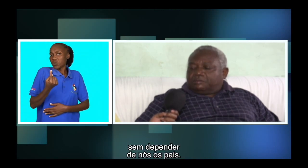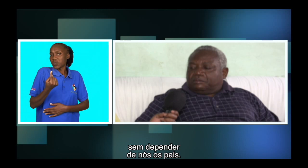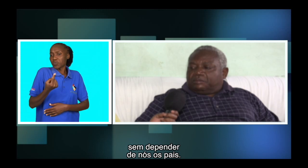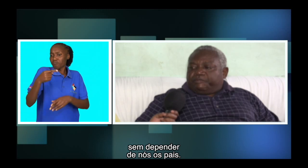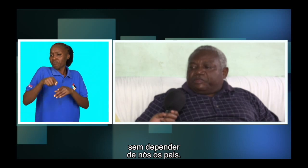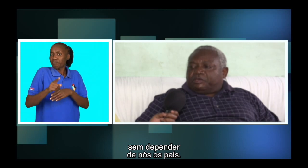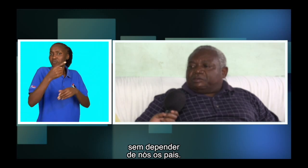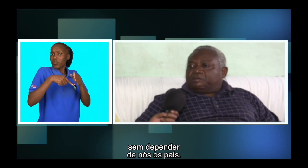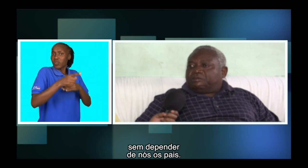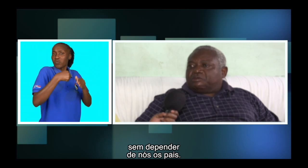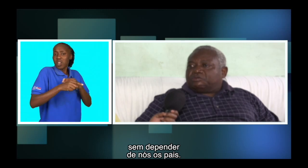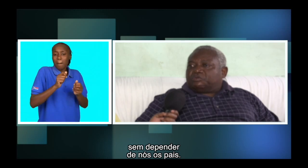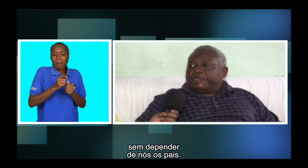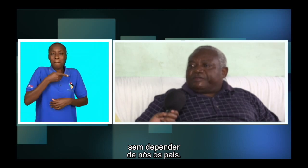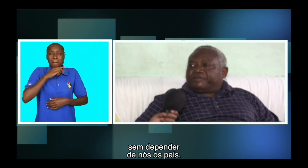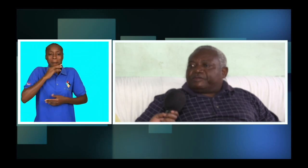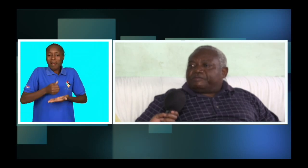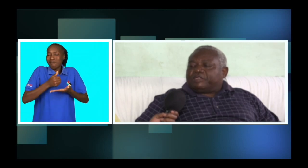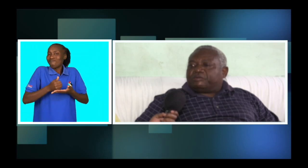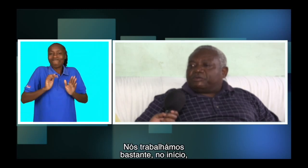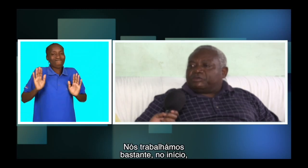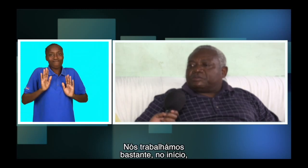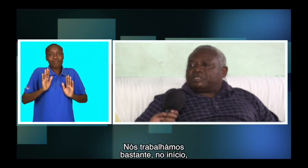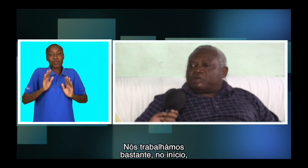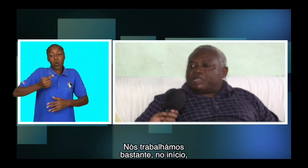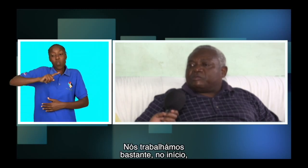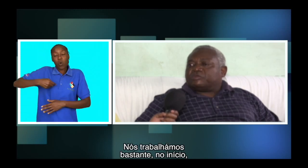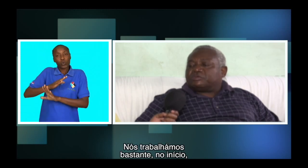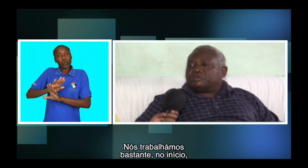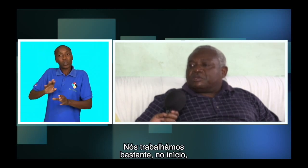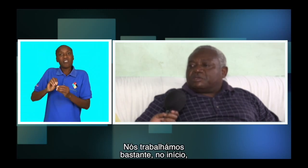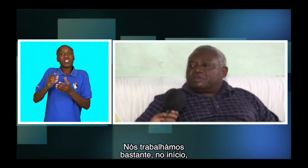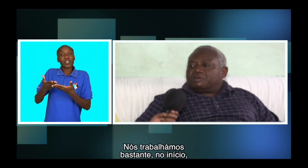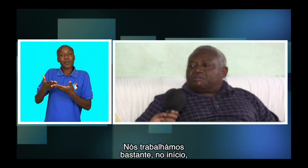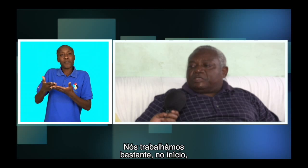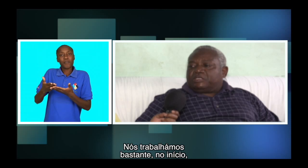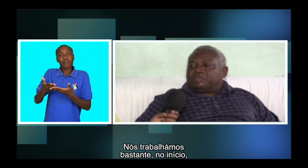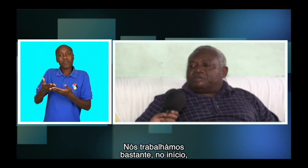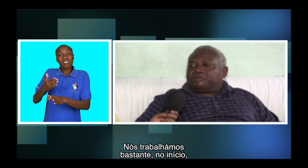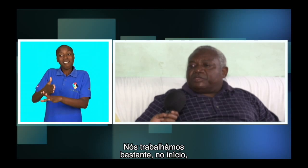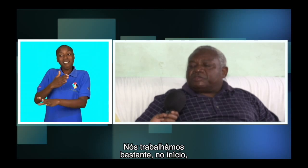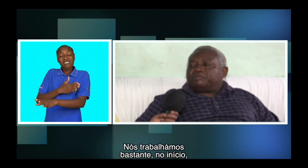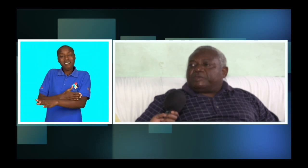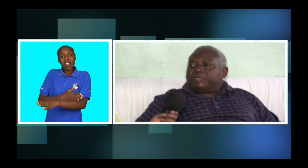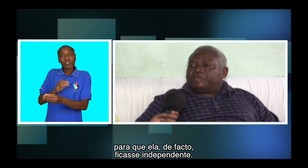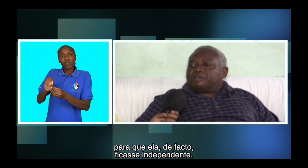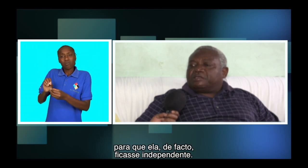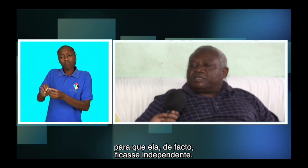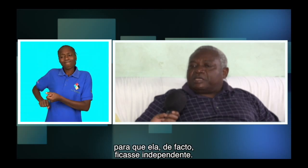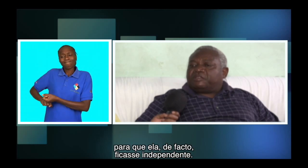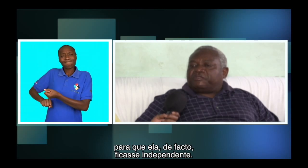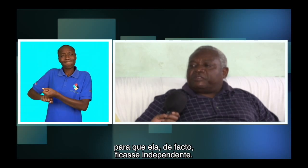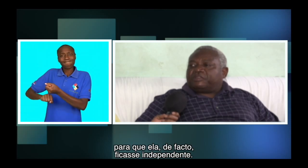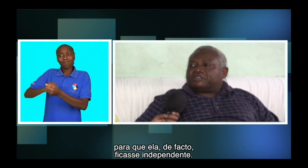Sem depender de nós os pais. Portanto, nós trabalhamos bastante no início para